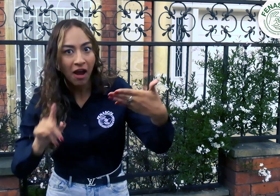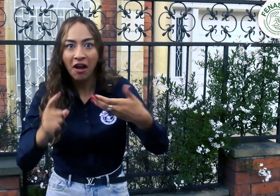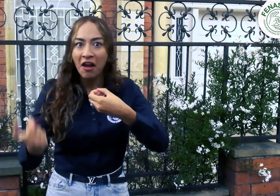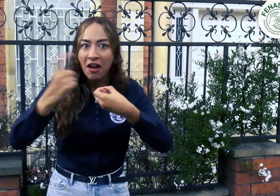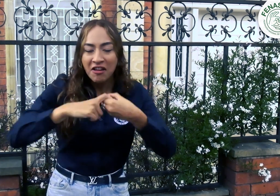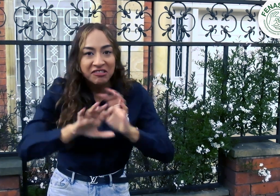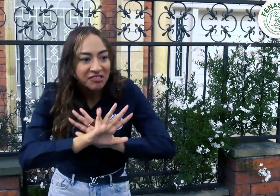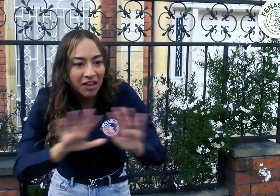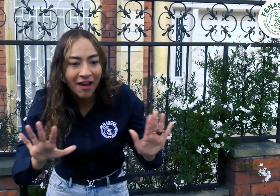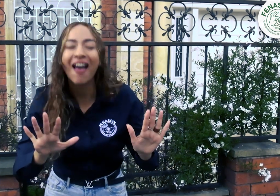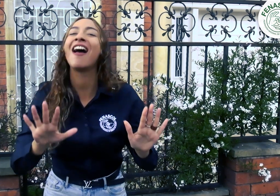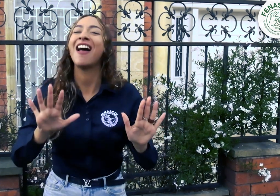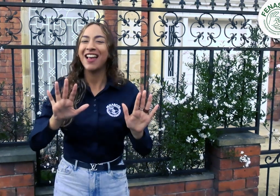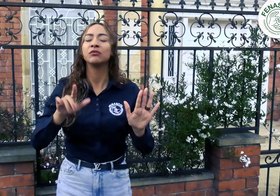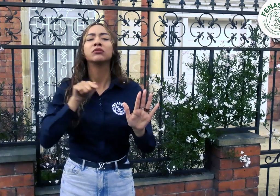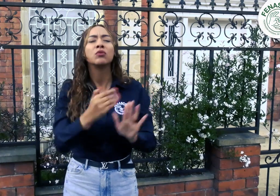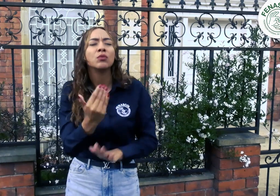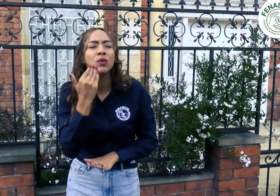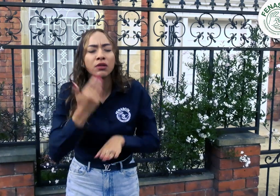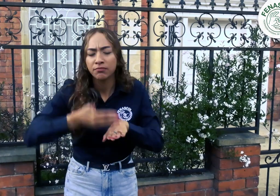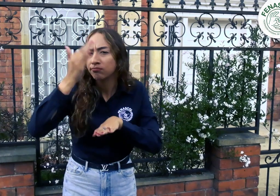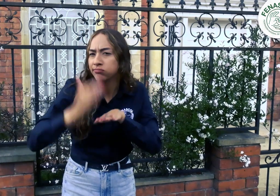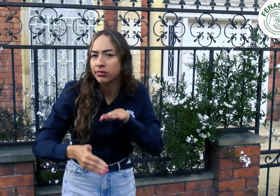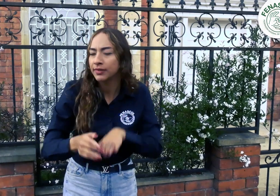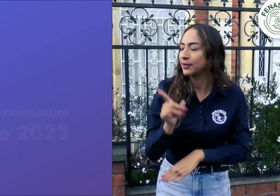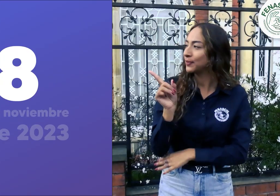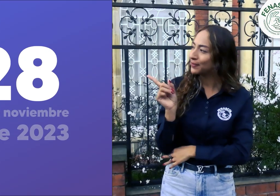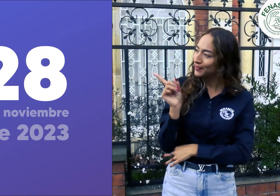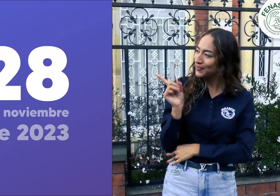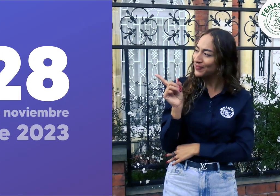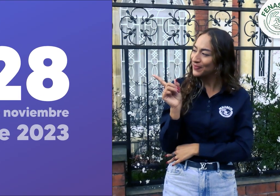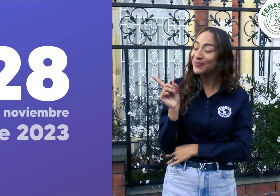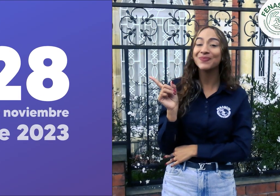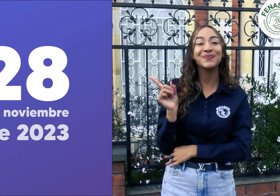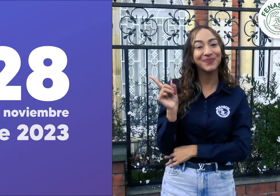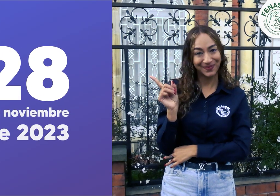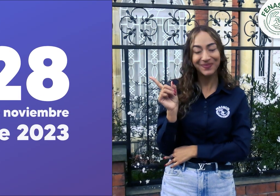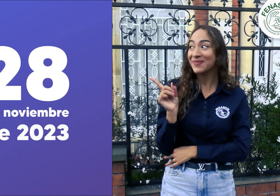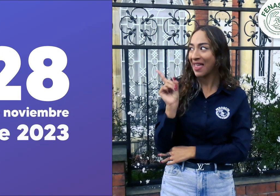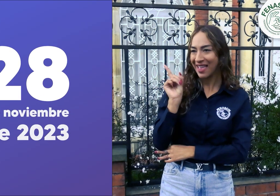Deberán dirigenciar el formato antes de esta fecha. 28 de noviembre de 2023